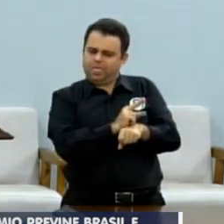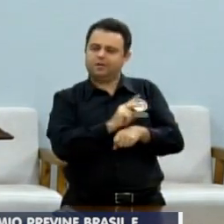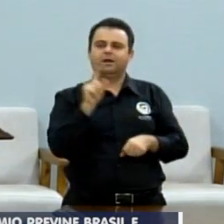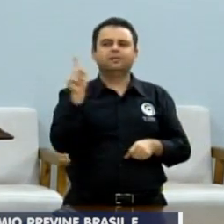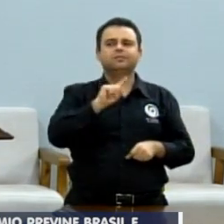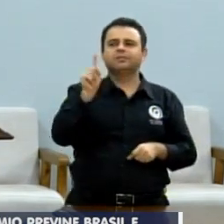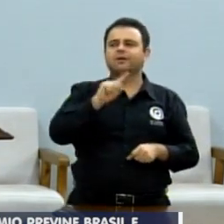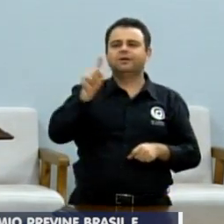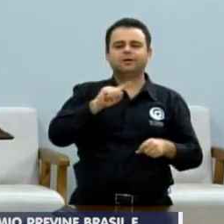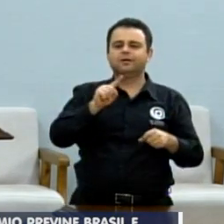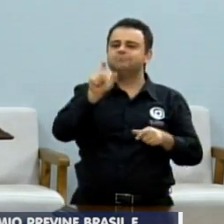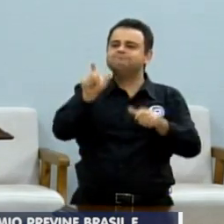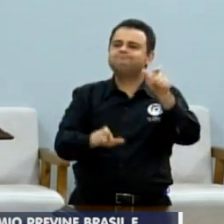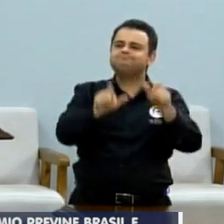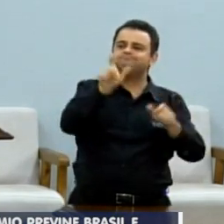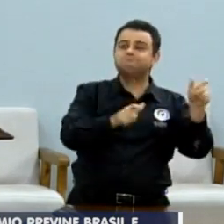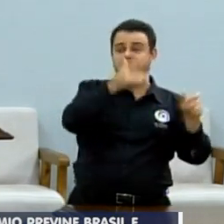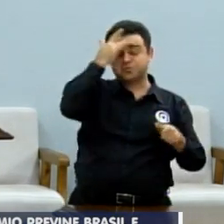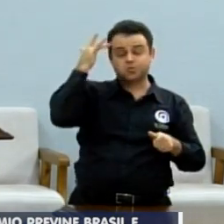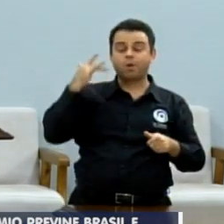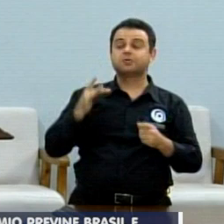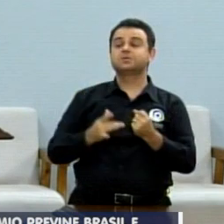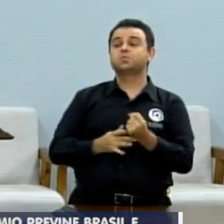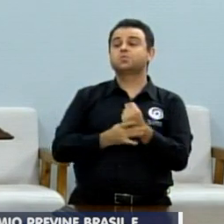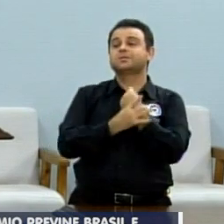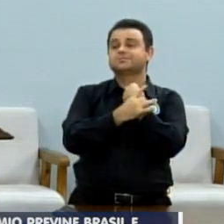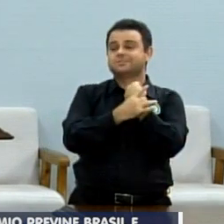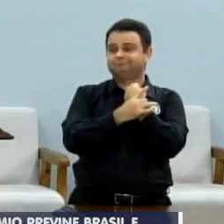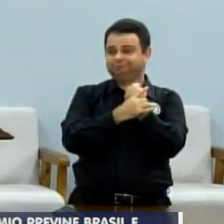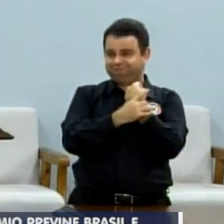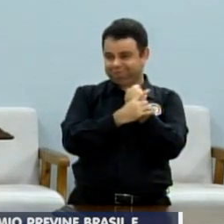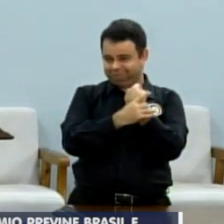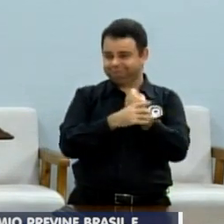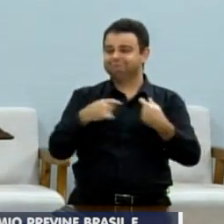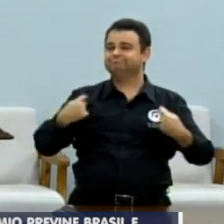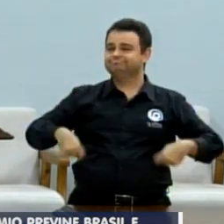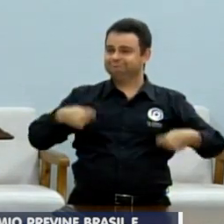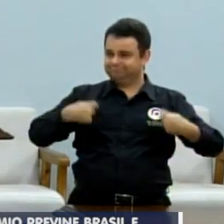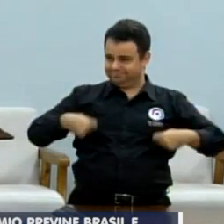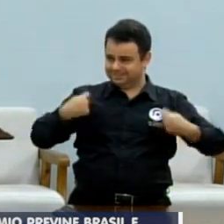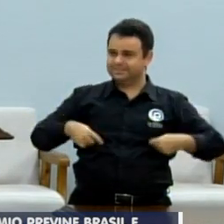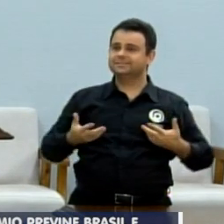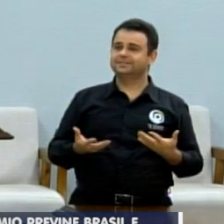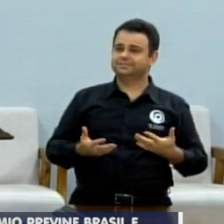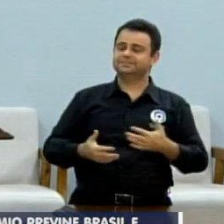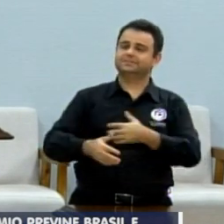para o motorista e para o pedestre. Então, a gente, a antiga rodoviária,